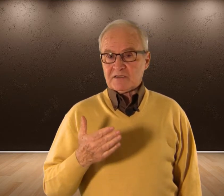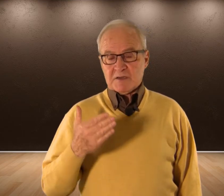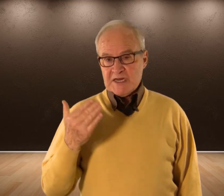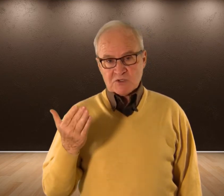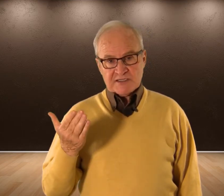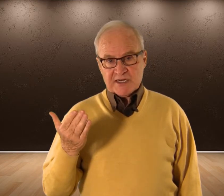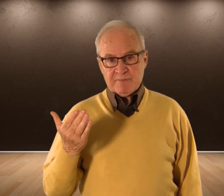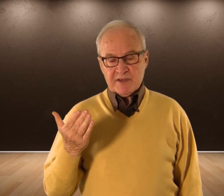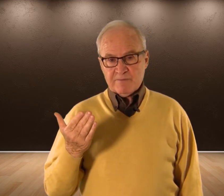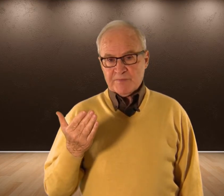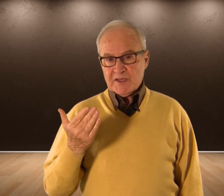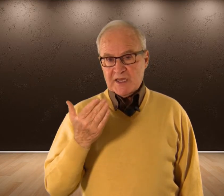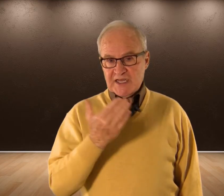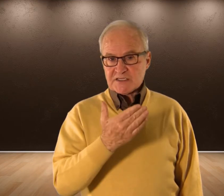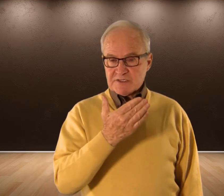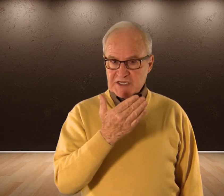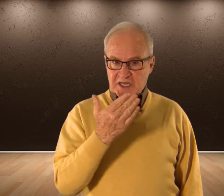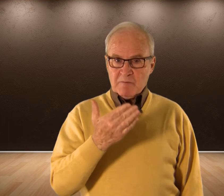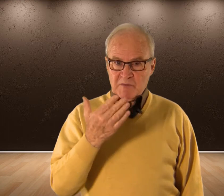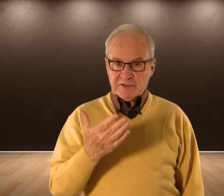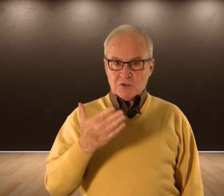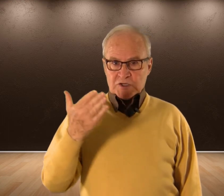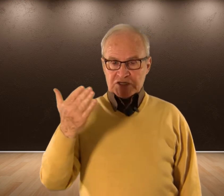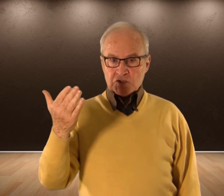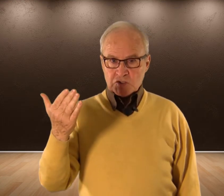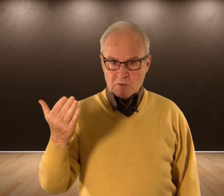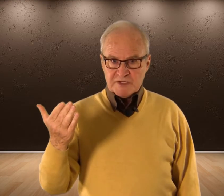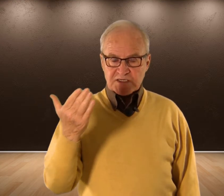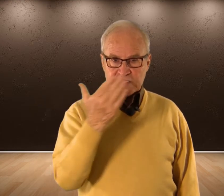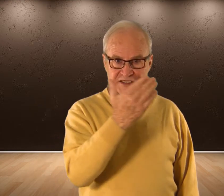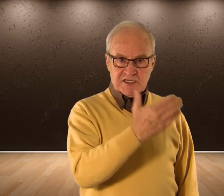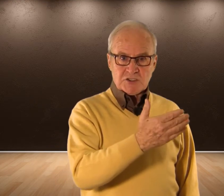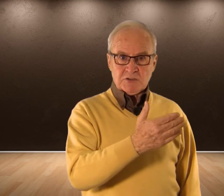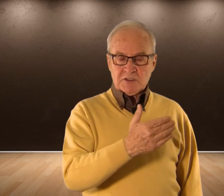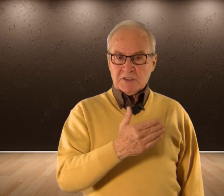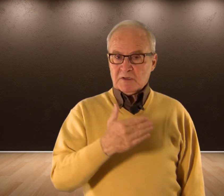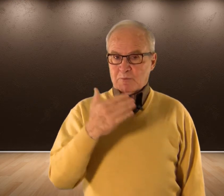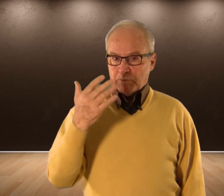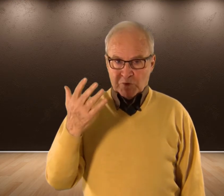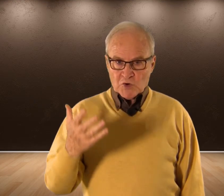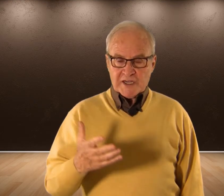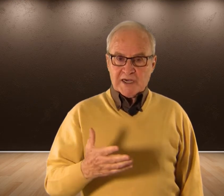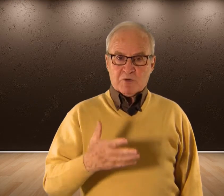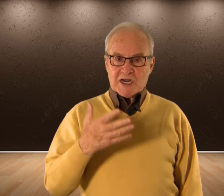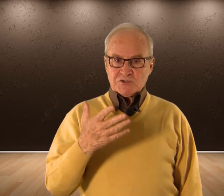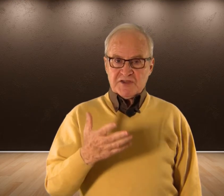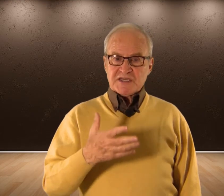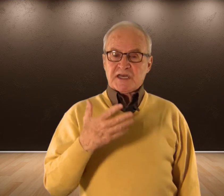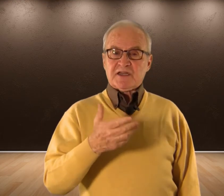Terminamos la terapia Ellas seguían viviendo Con estos hombres Que les he dicho Por lo que Por las noticias Que he